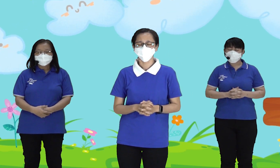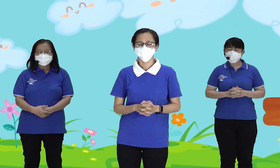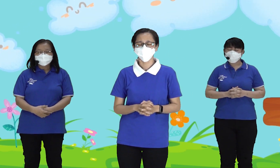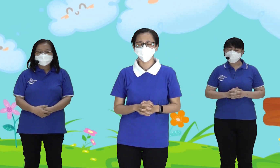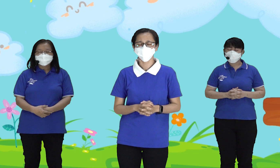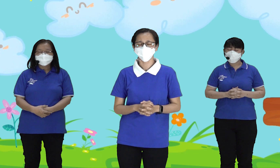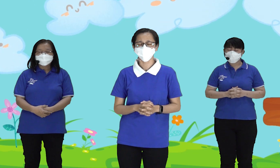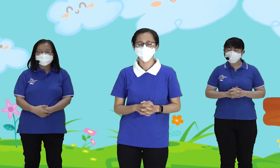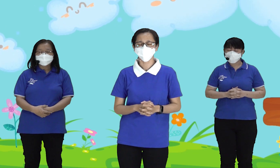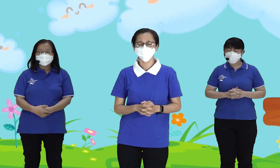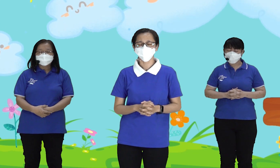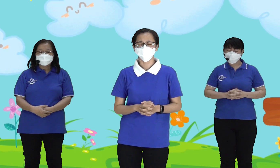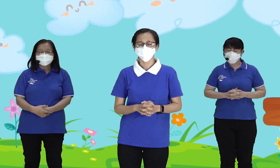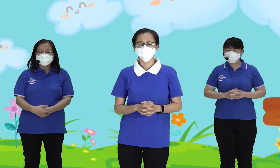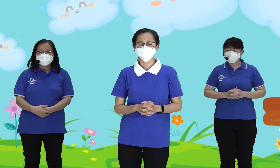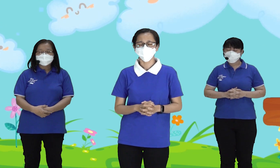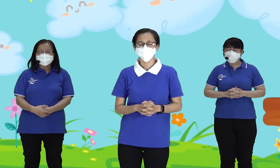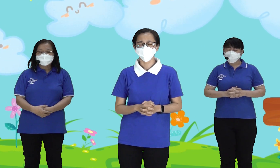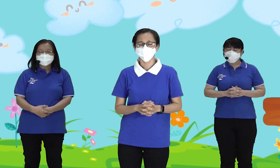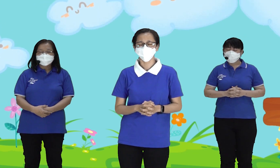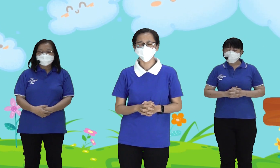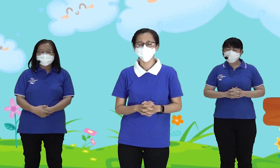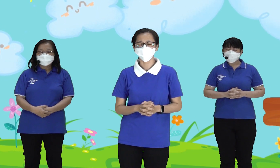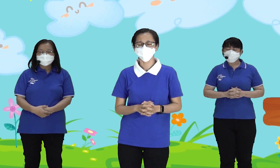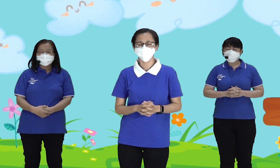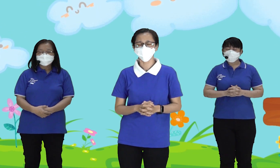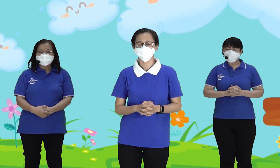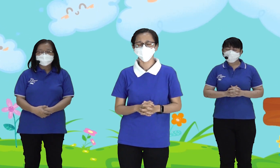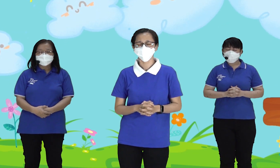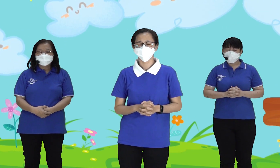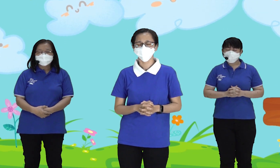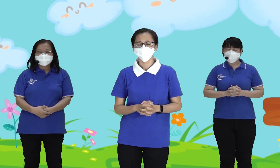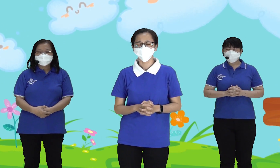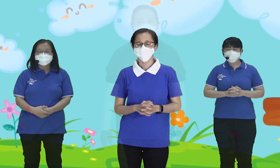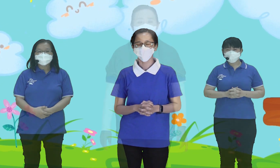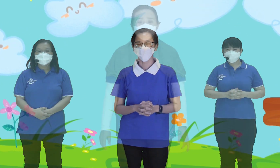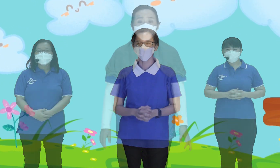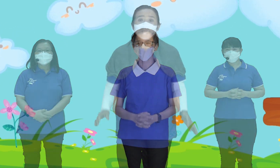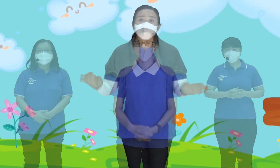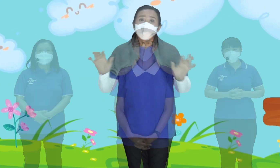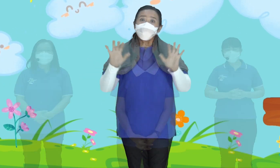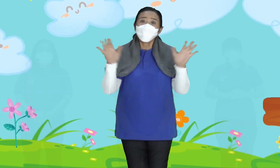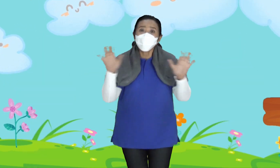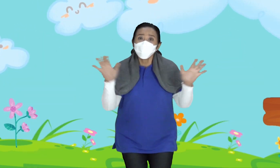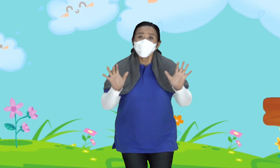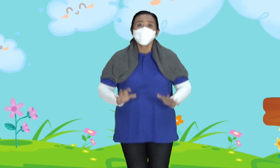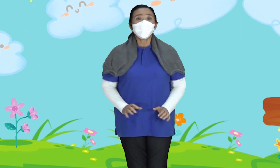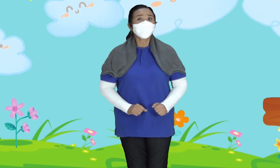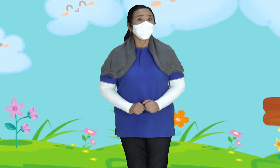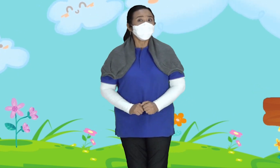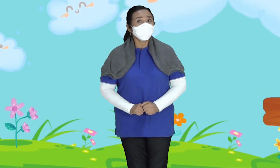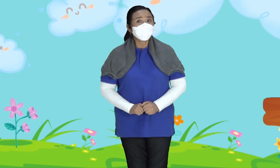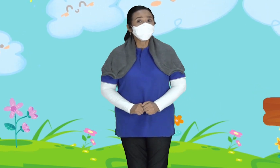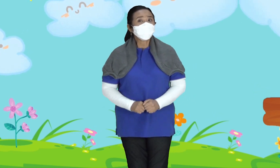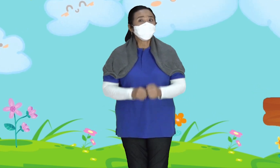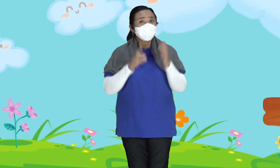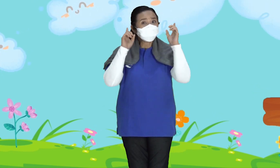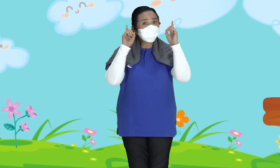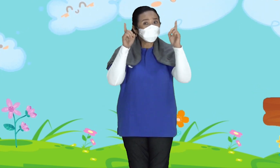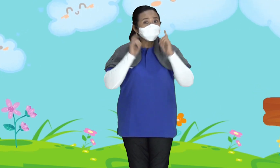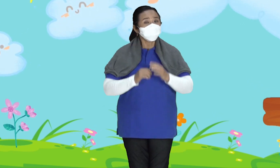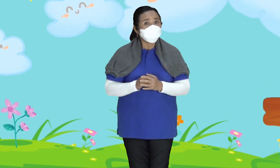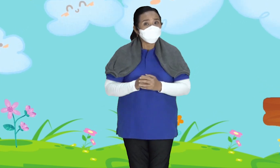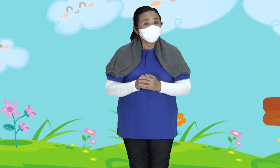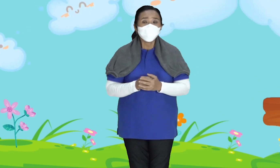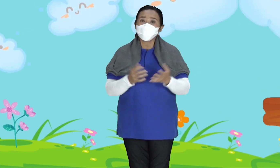kami yang akan Membawakan cerita Terima kasih Tuhan Yesus Amin Halo Selamat pagi Anak-anak yang